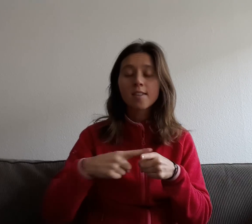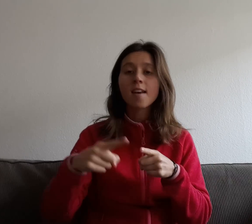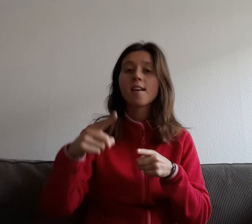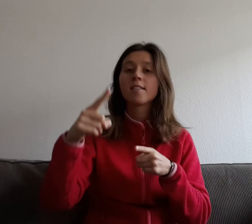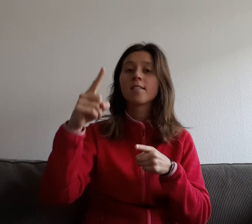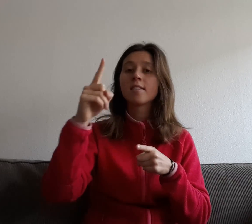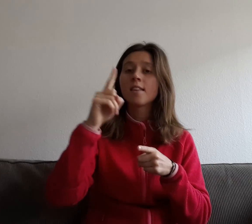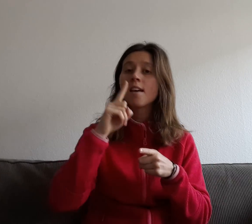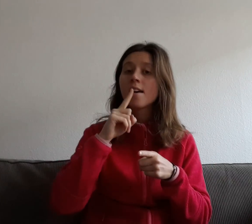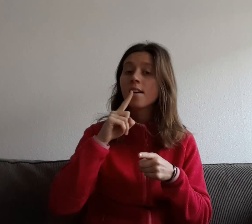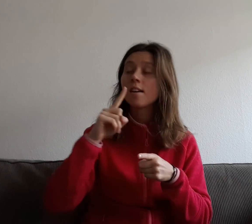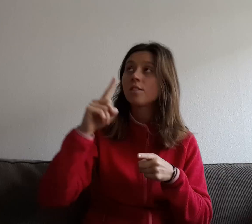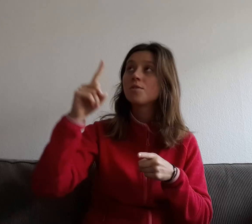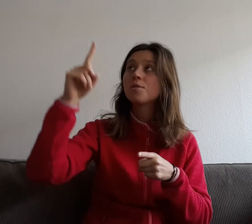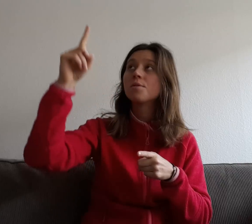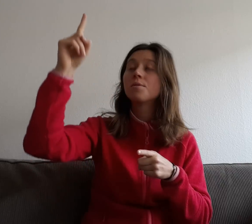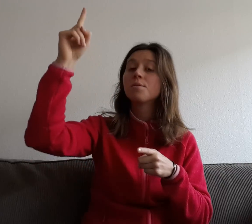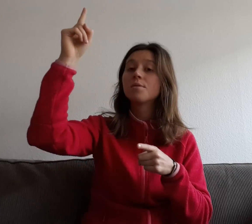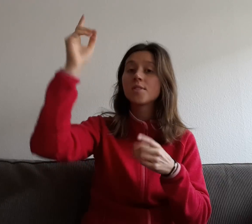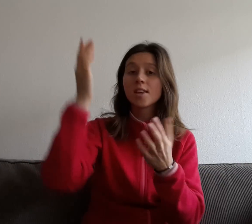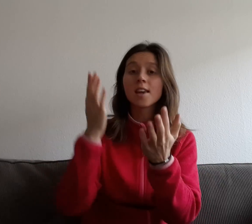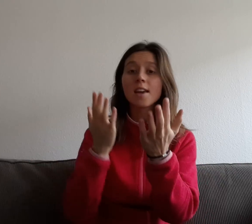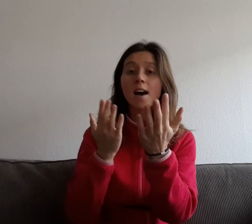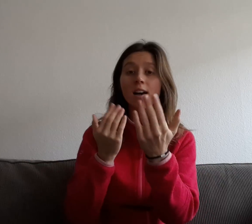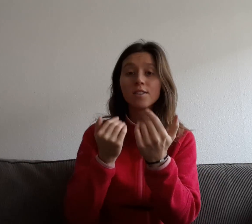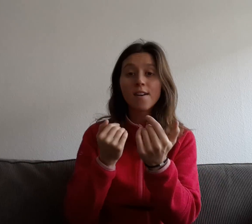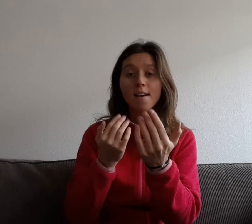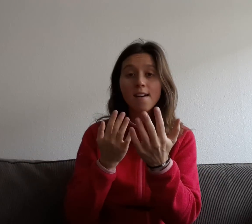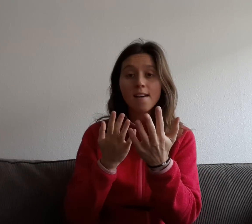tänder ett ljus i advent,